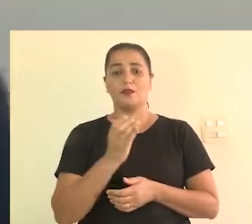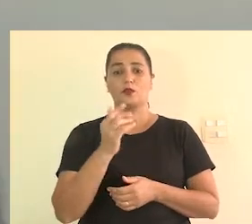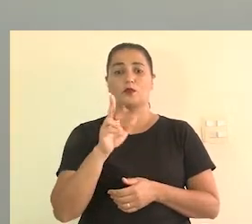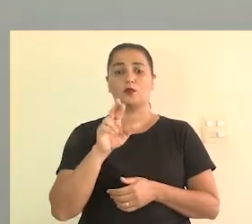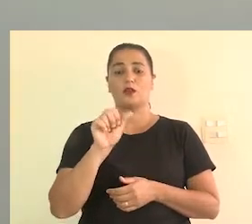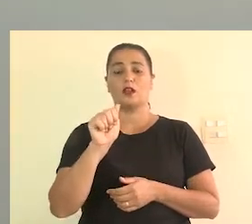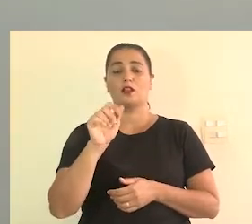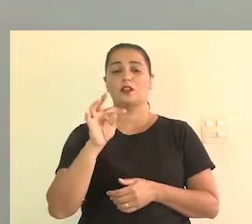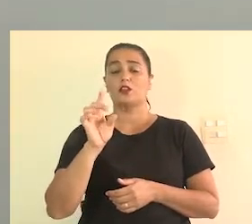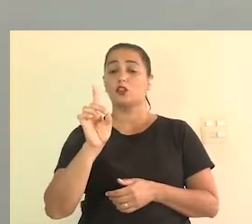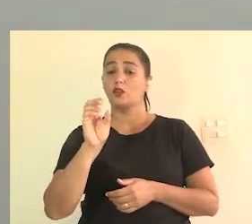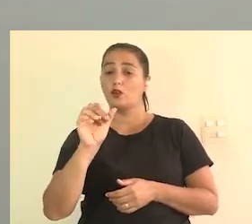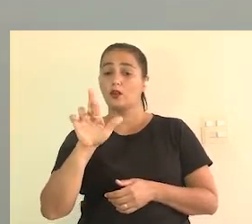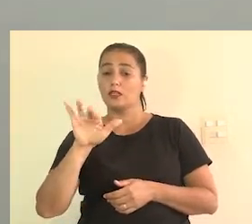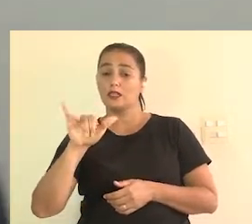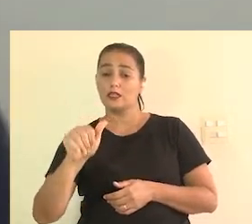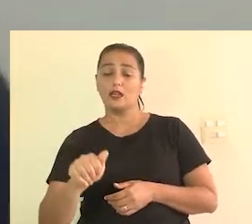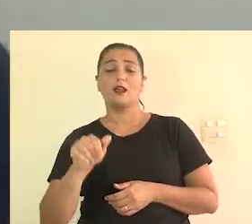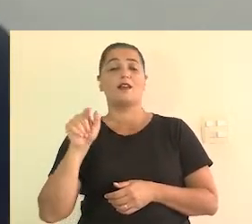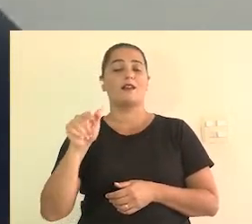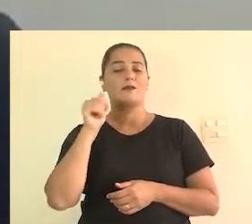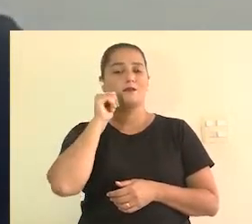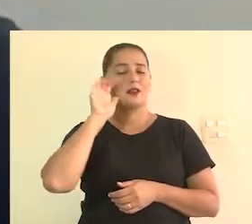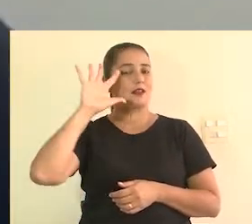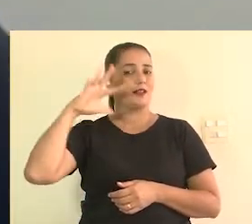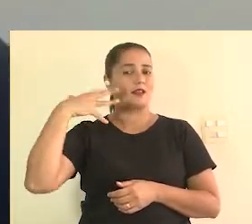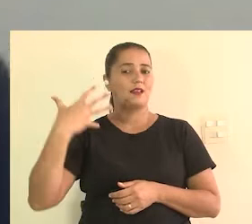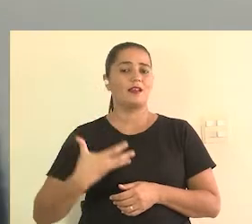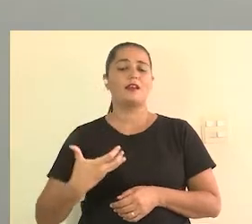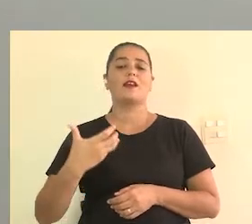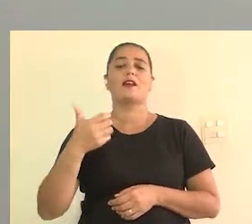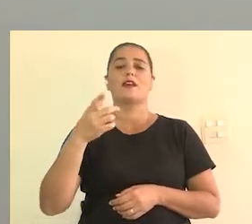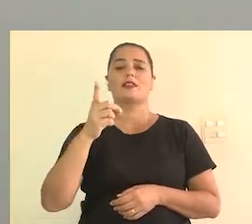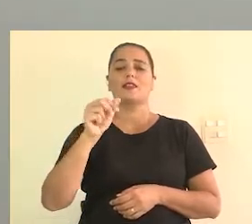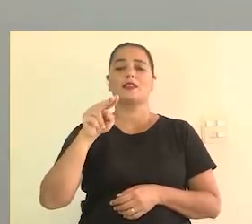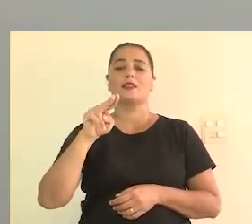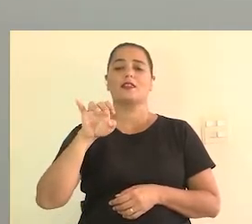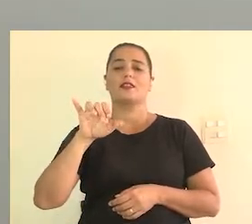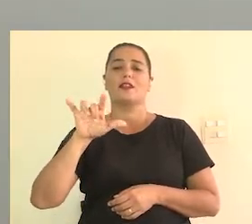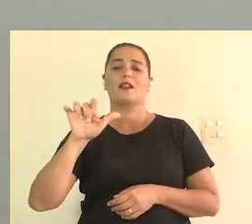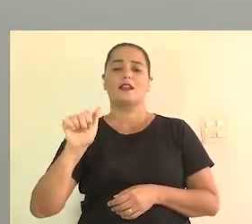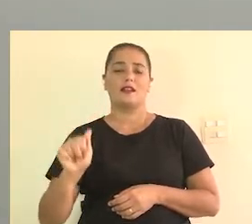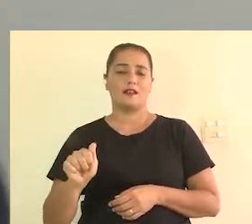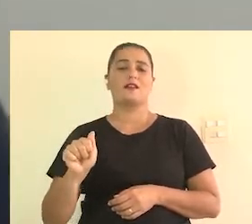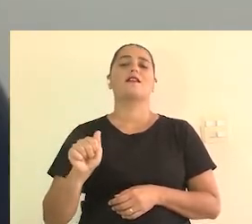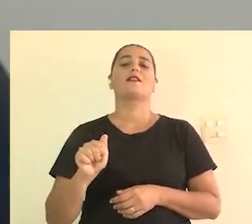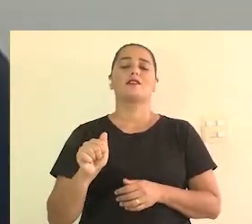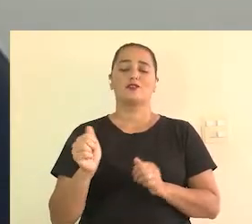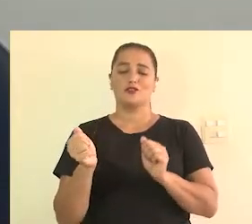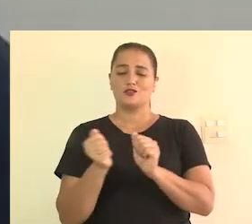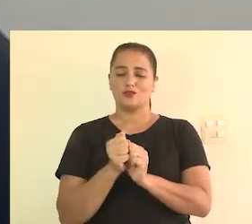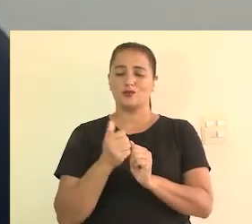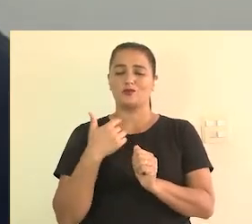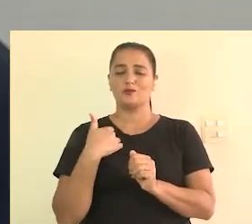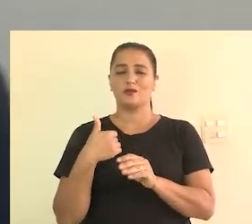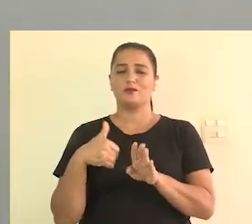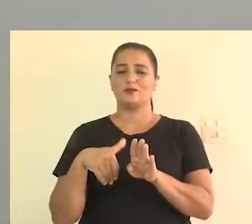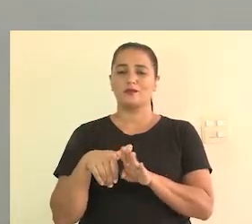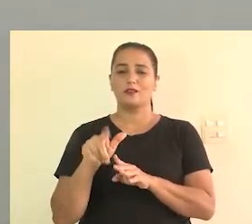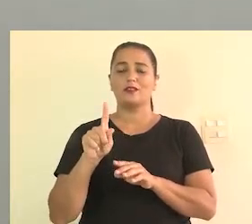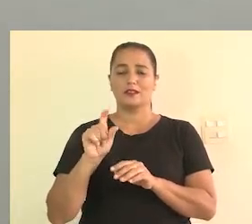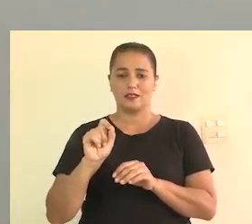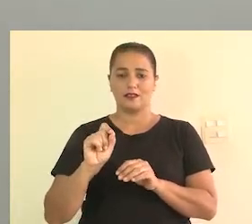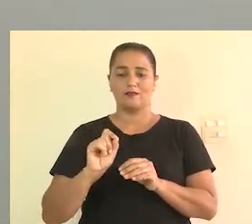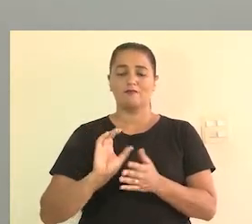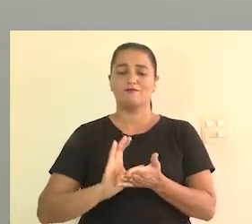curadoria da Nenela Rorato, da Insolução, junto comigo, né? Que é na produção. E é um projeto